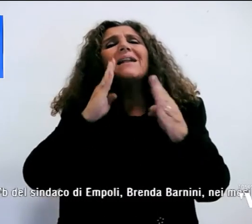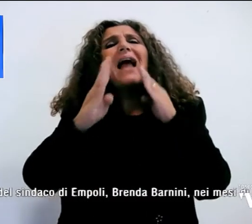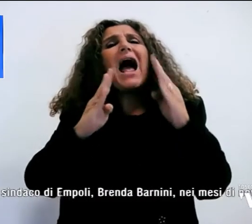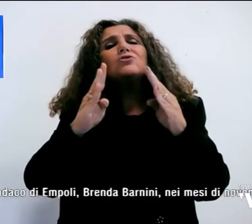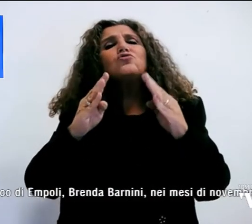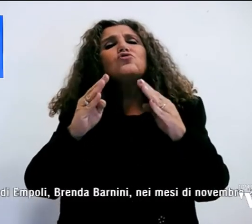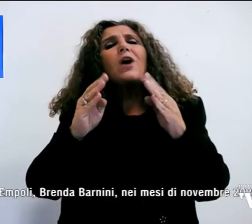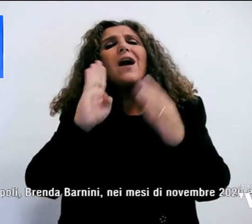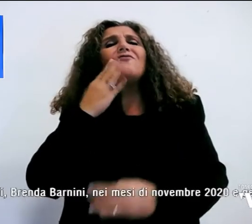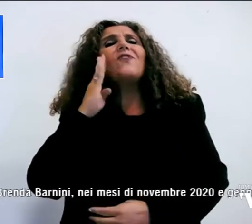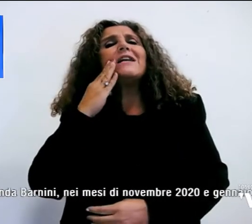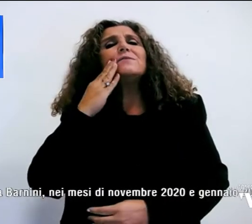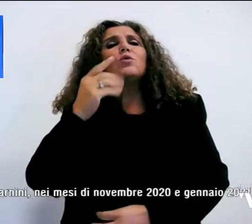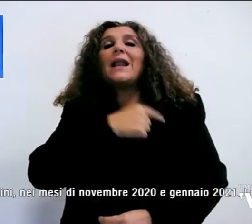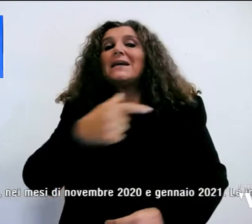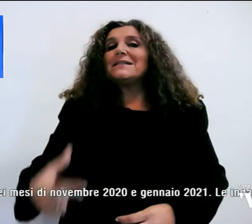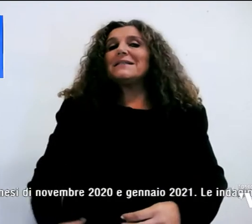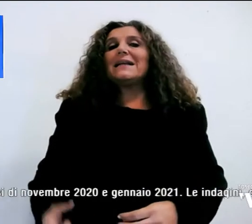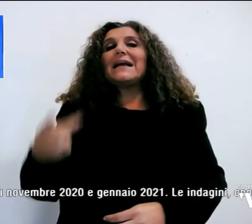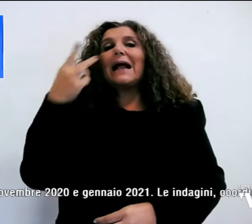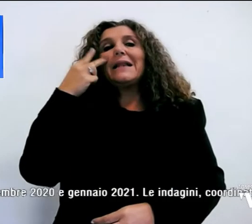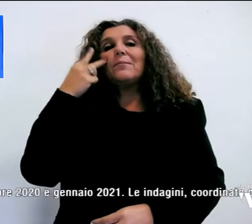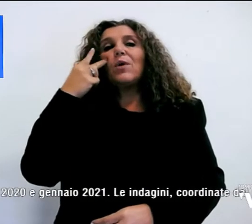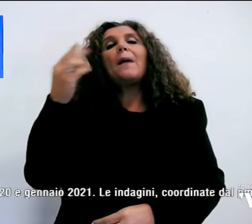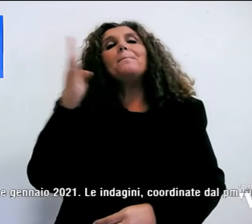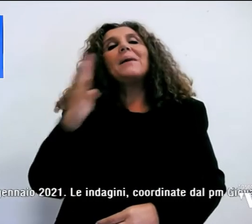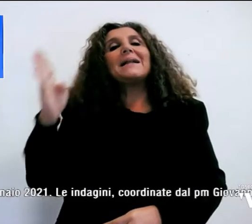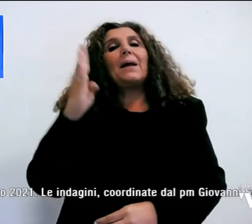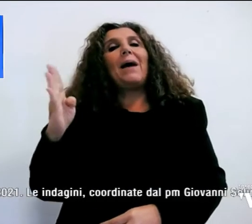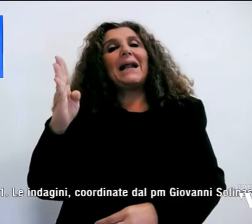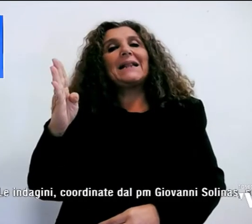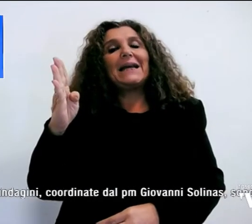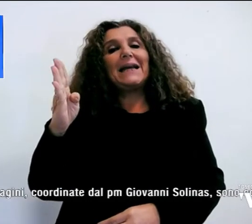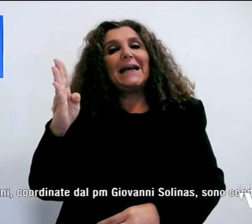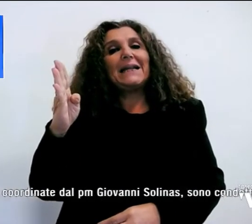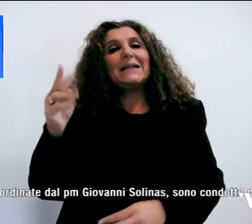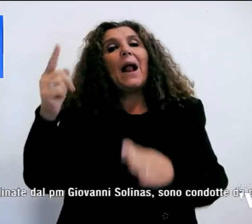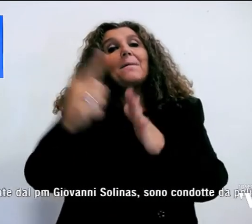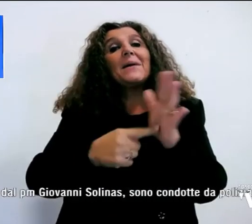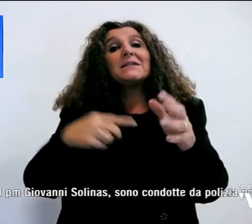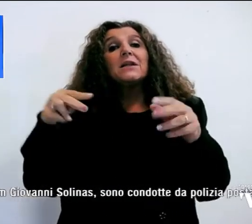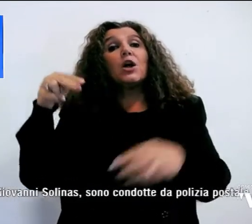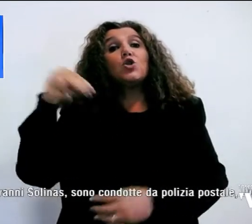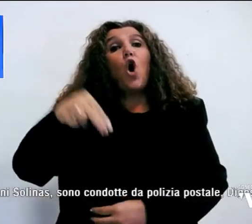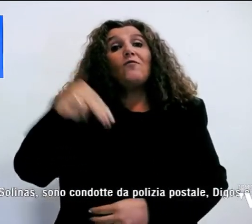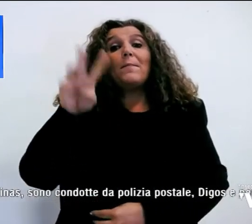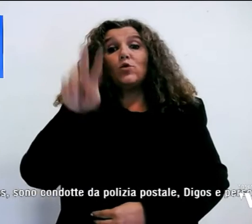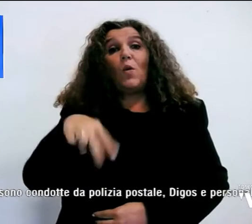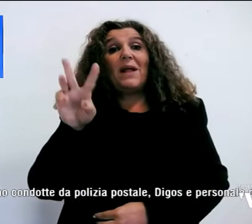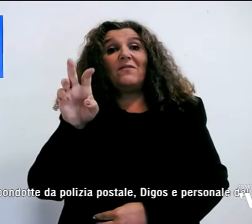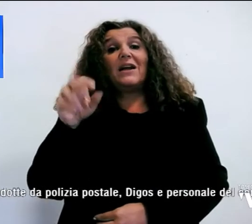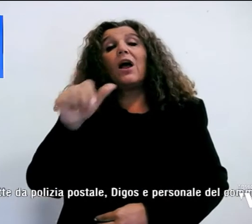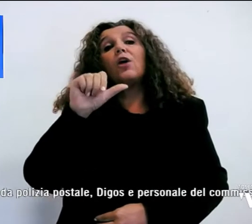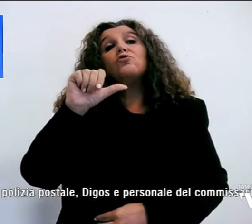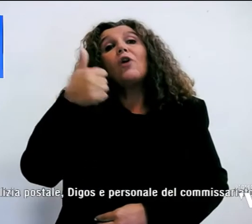della sindaca di Empoli, Brenda Barnini, nei mesi di novembre del 2020 e a gennaio 2021.